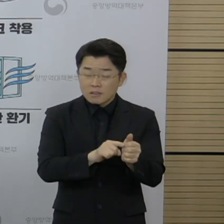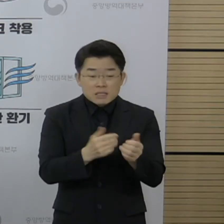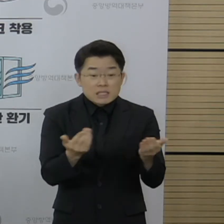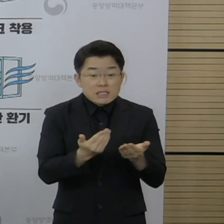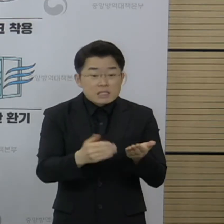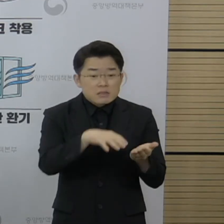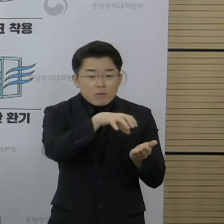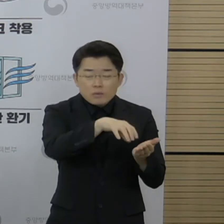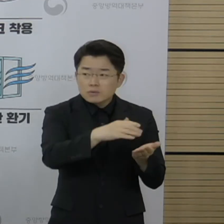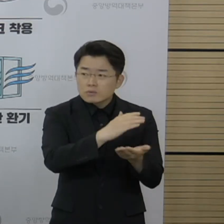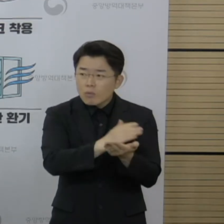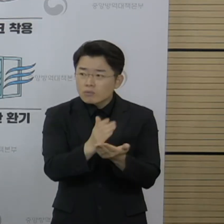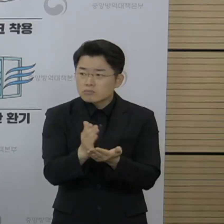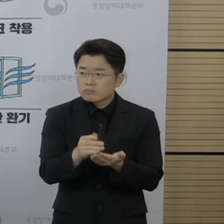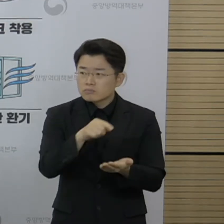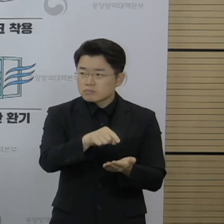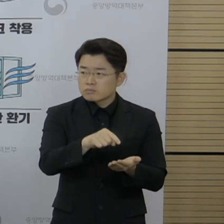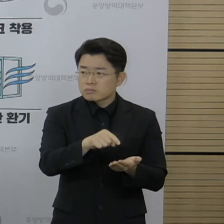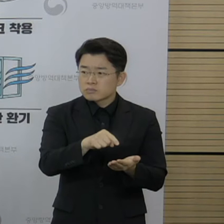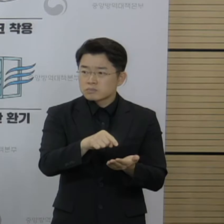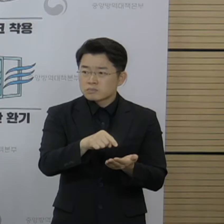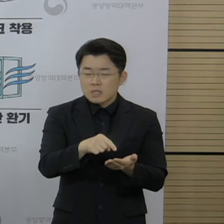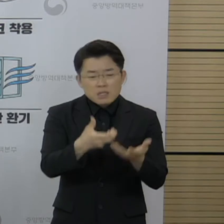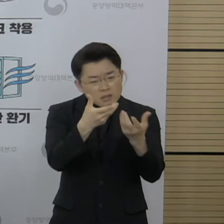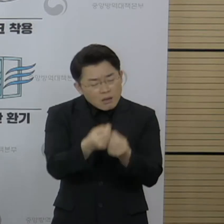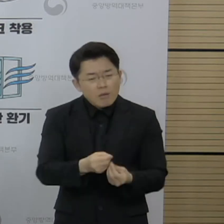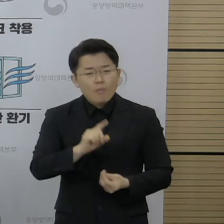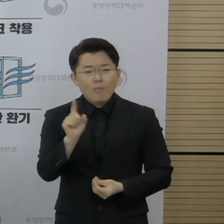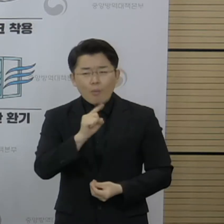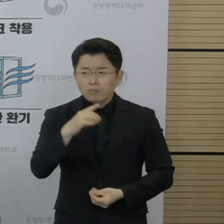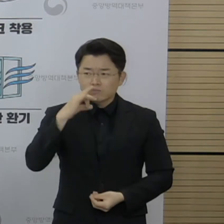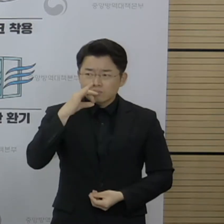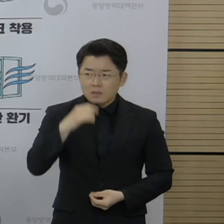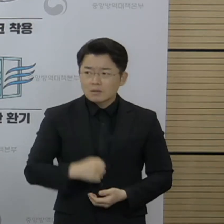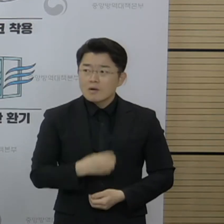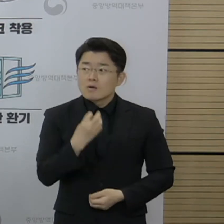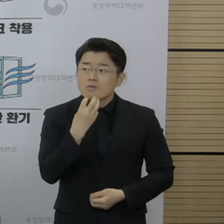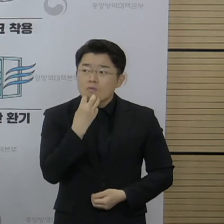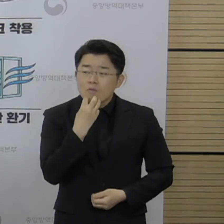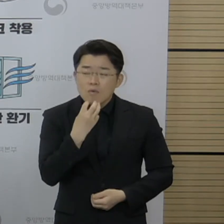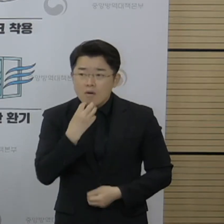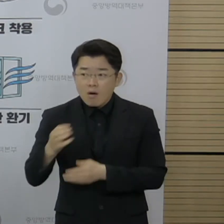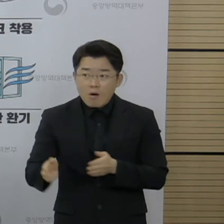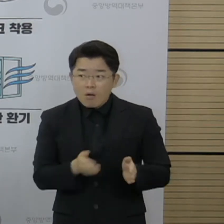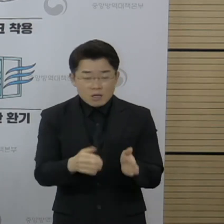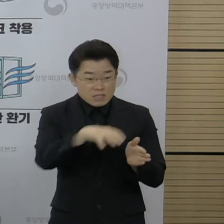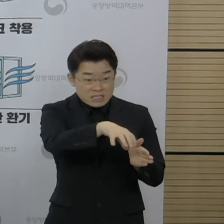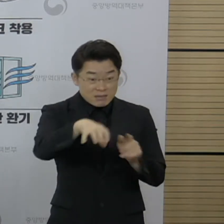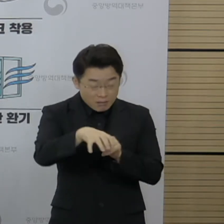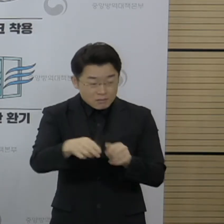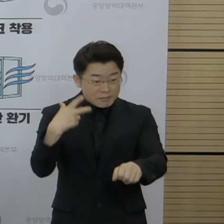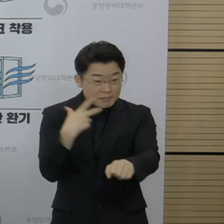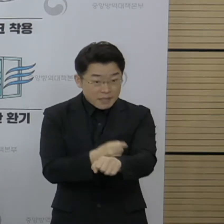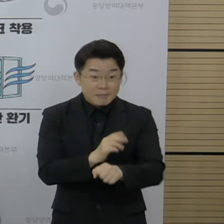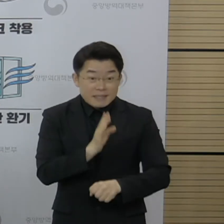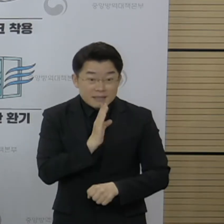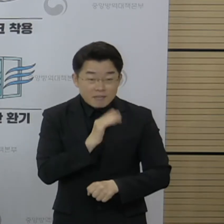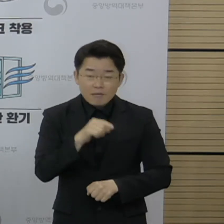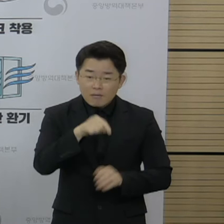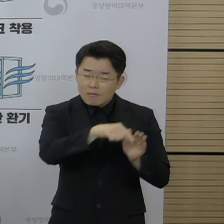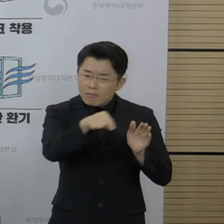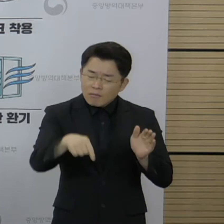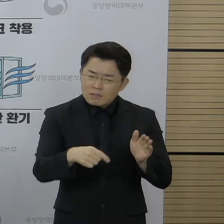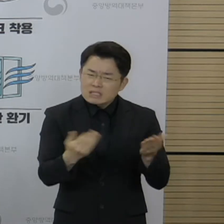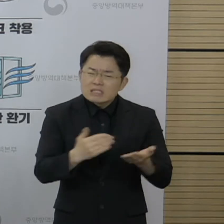그럼 서울, 경기 지역에 자율접종에 투입된다고 보면 될지 그리고 대민 접촉이 많은 직군에 대해서 구체적인